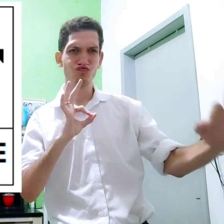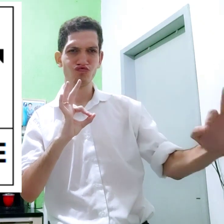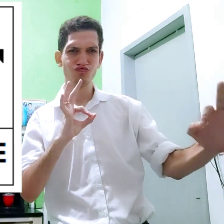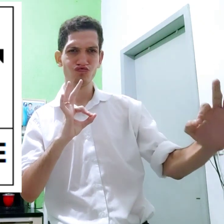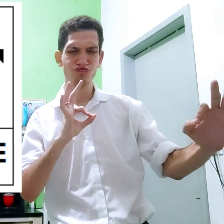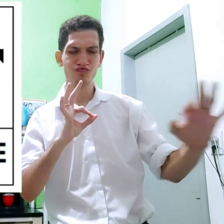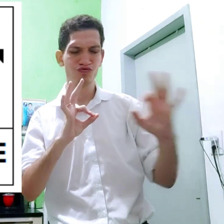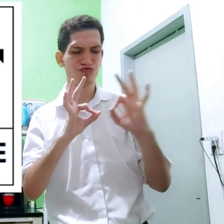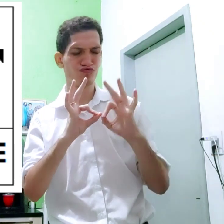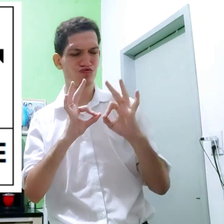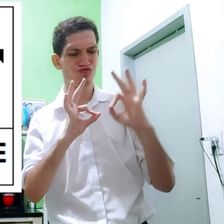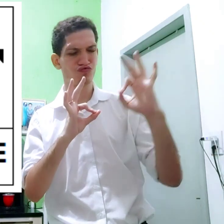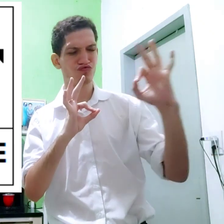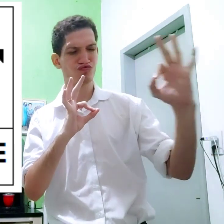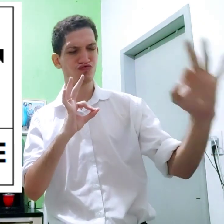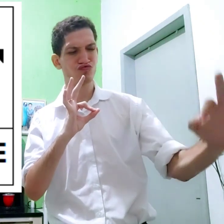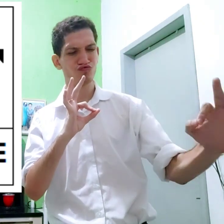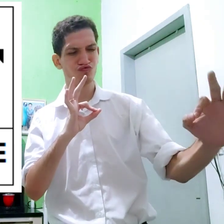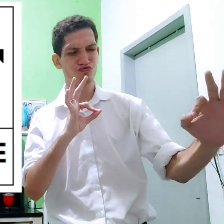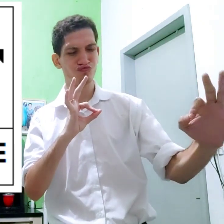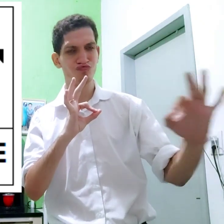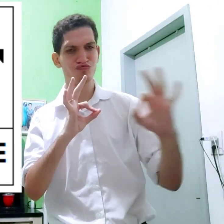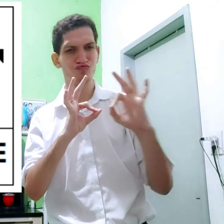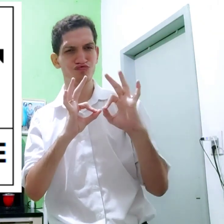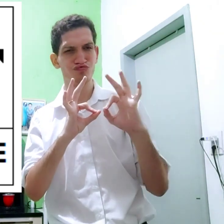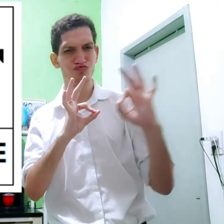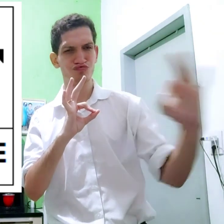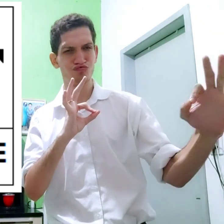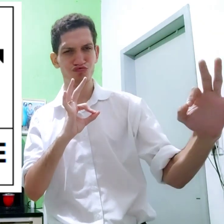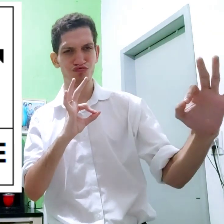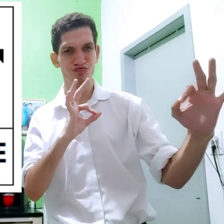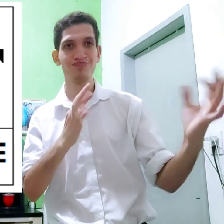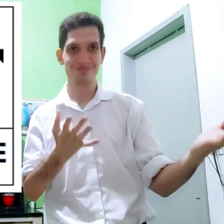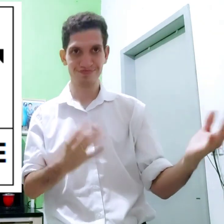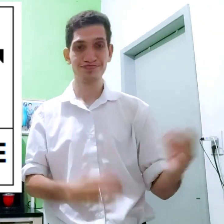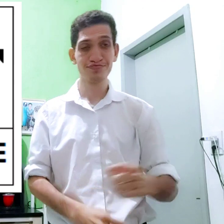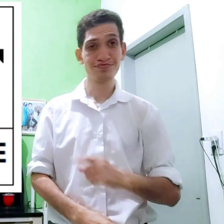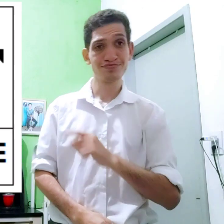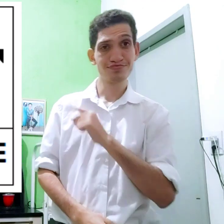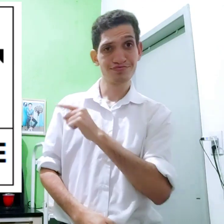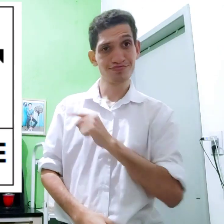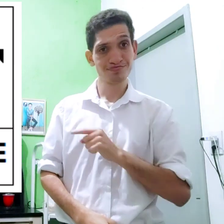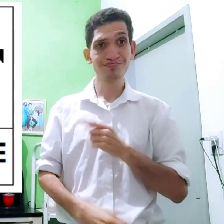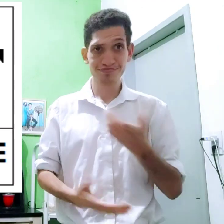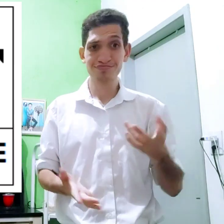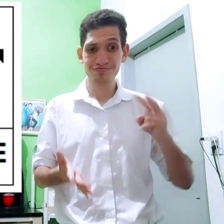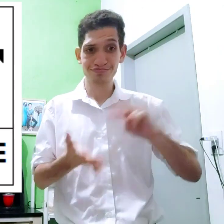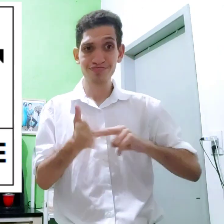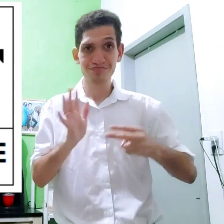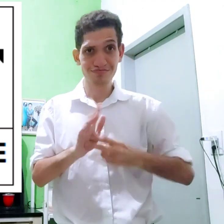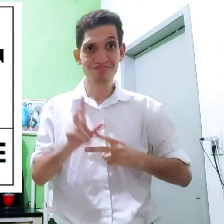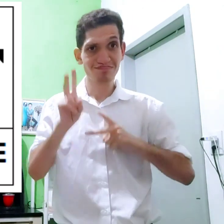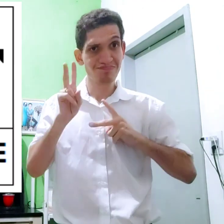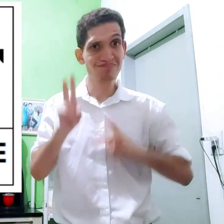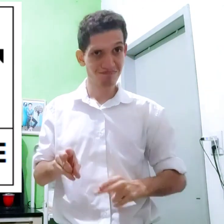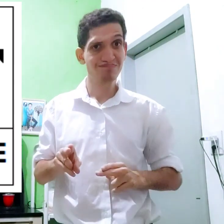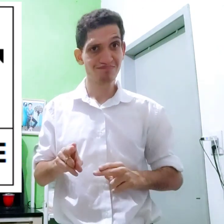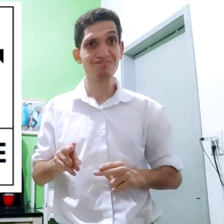Esse movimento, a mão direita se movendo longe Então isso